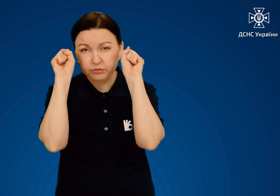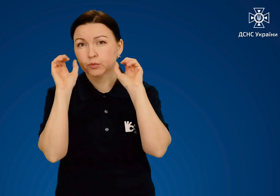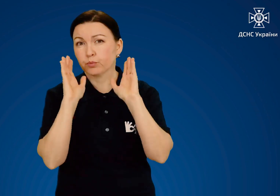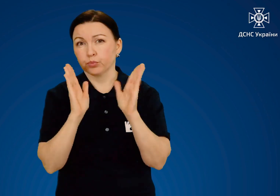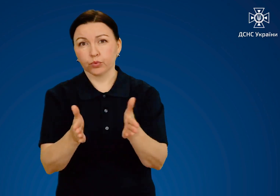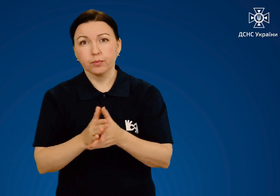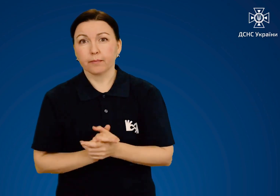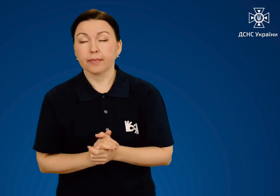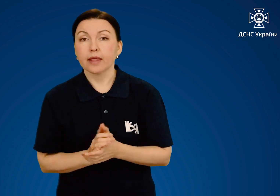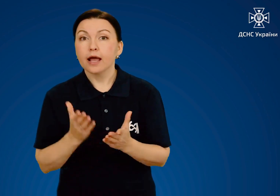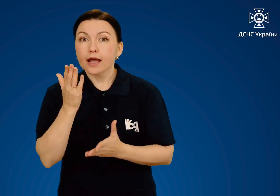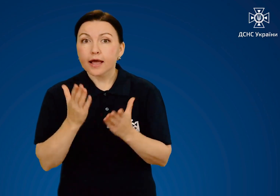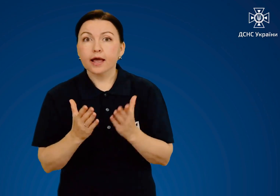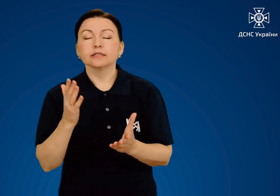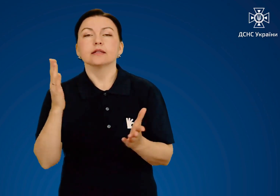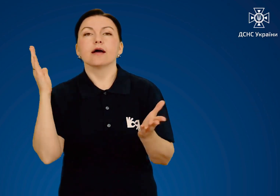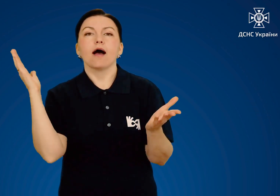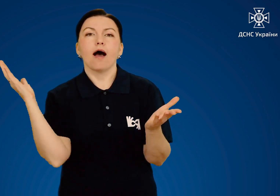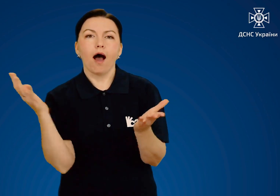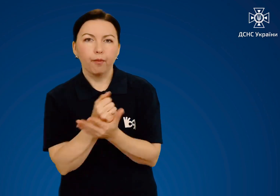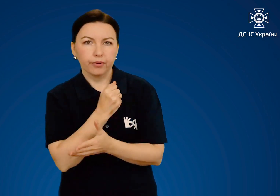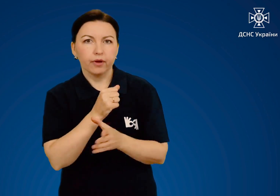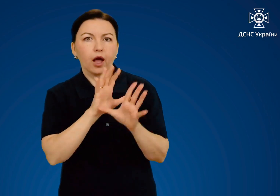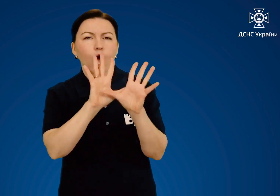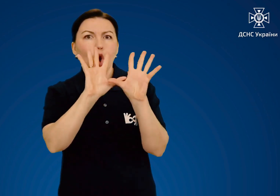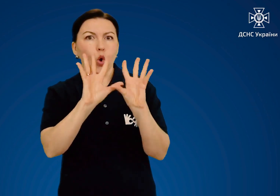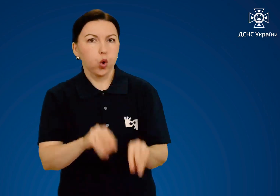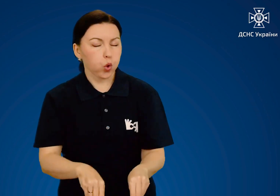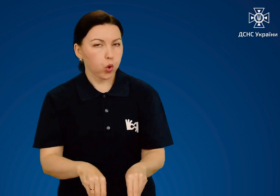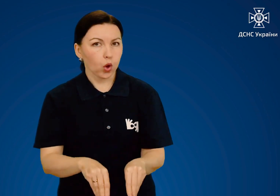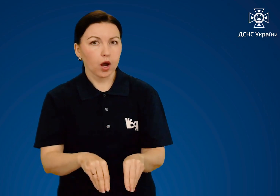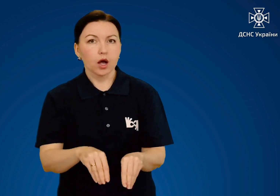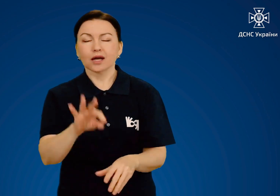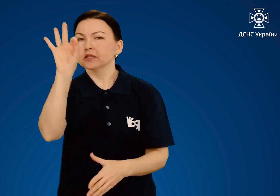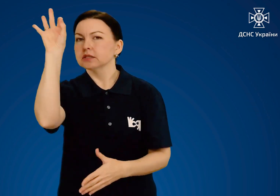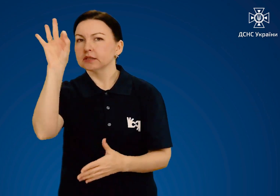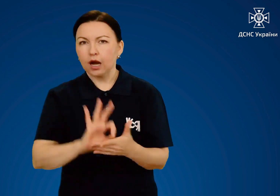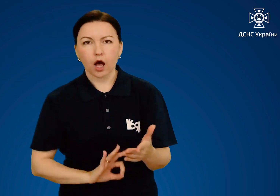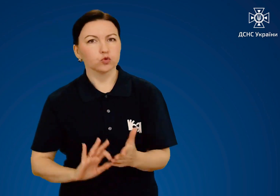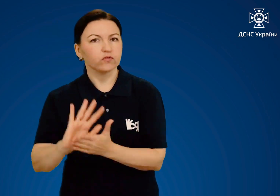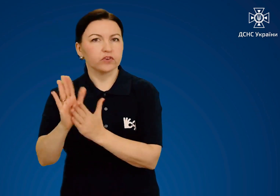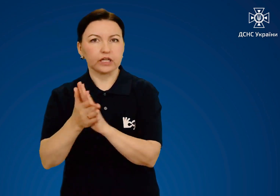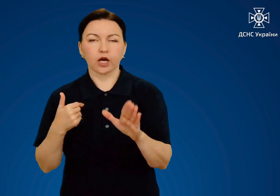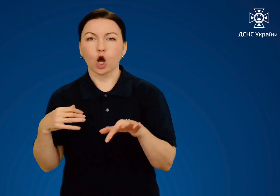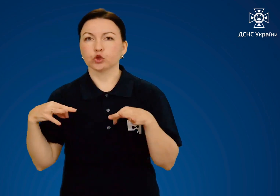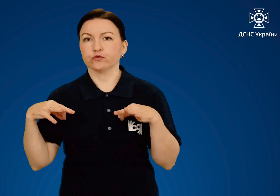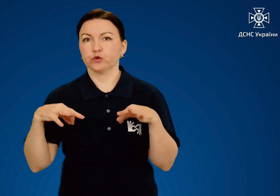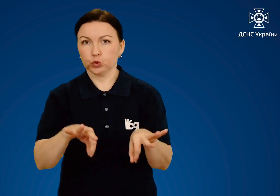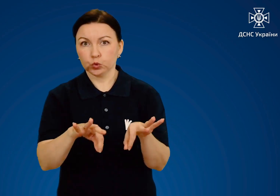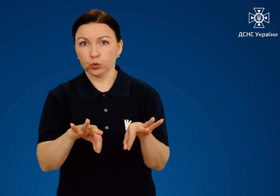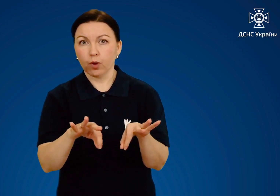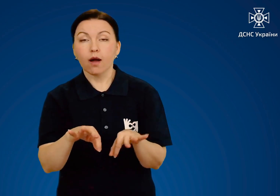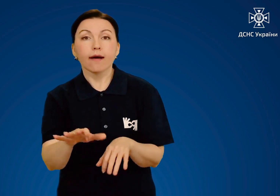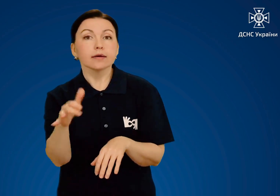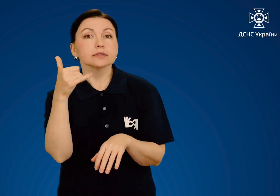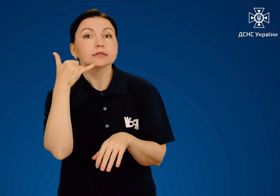Як тільки вдасться загасити полум'я, одразу ж викликайте швидку допомогу,